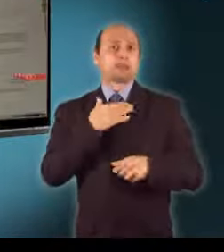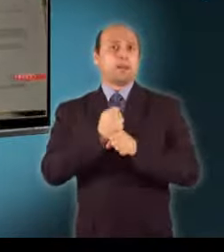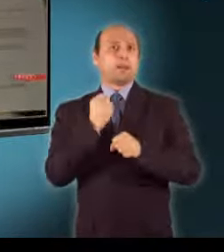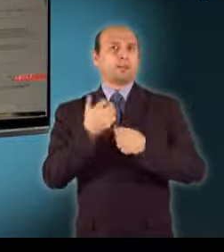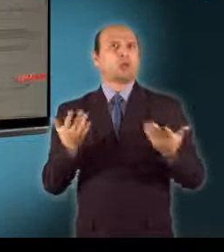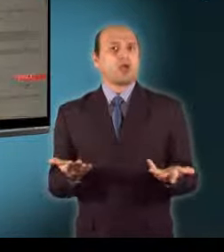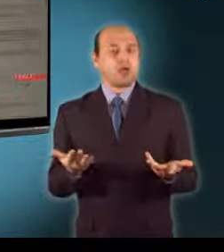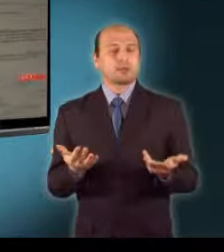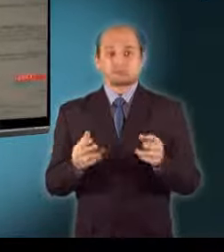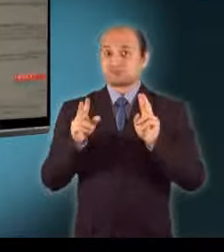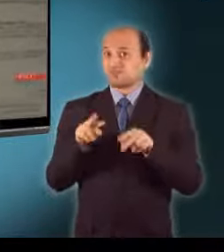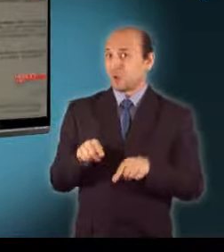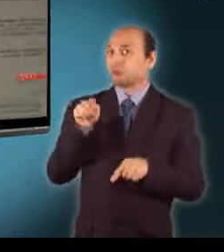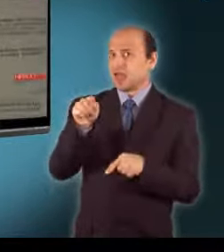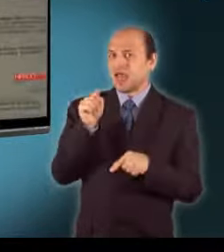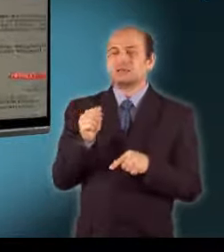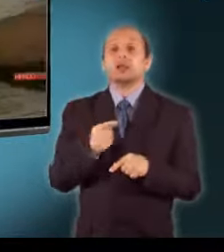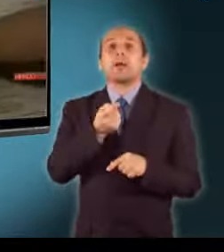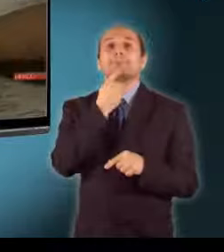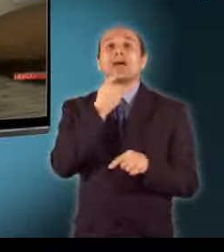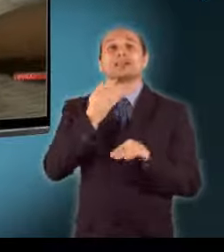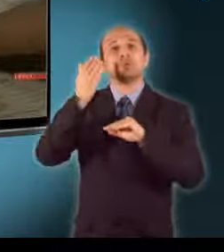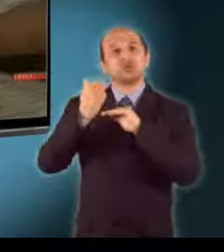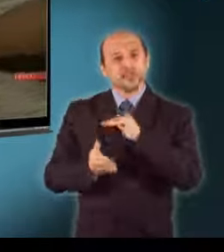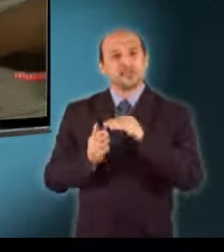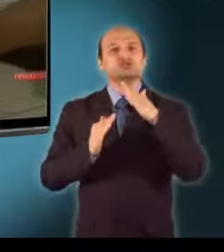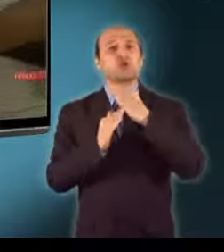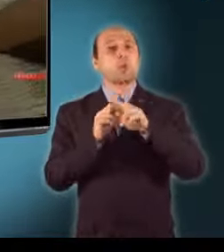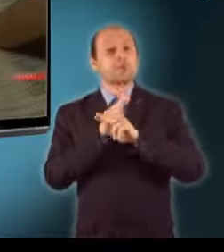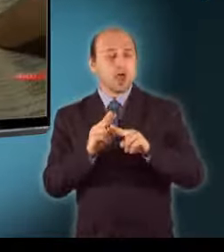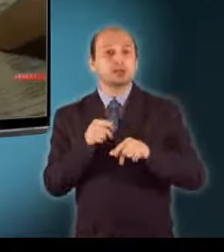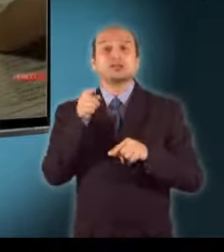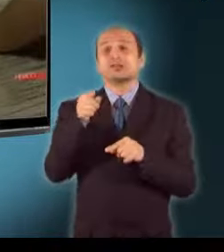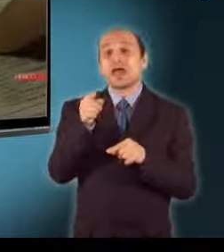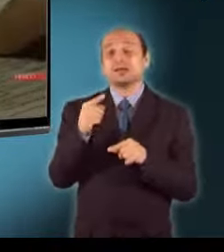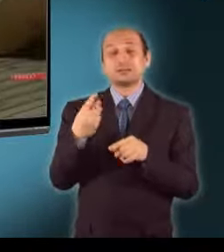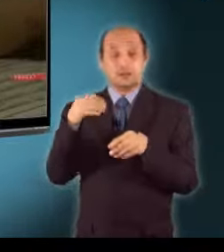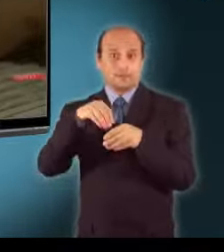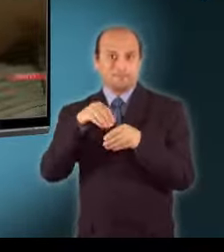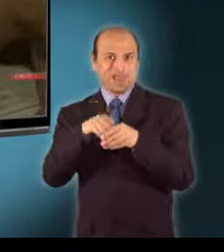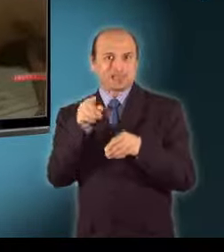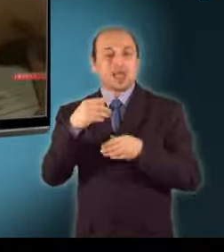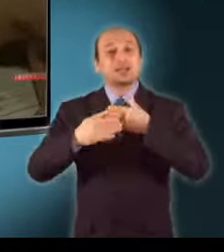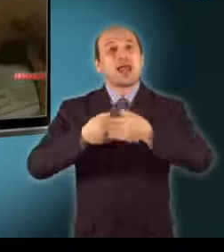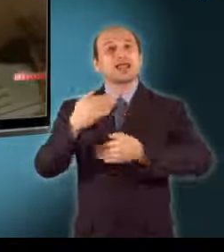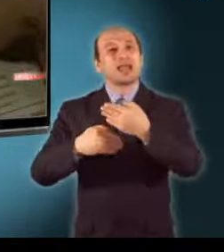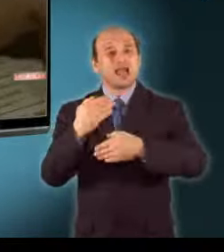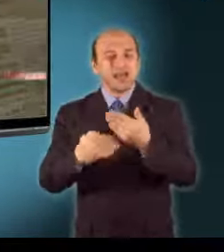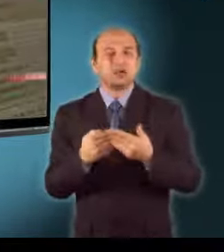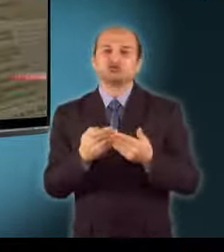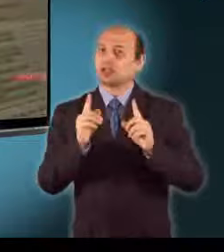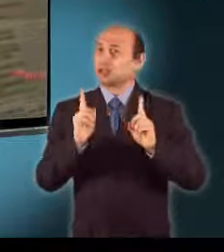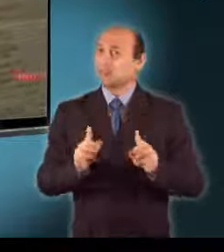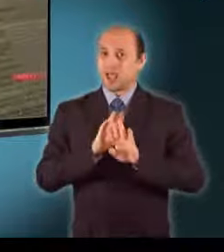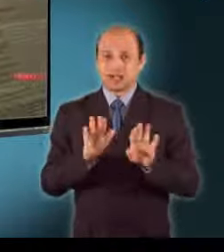Mácius így tart az októberben meghirdetett kilakoltatási türelem, a korábban bajba jutottak végrehajtási eljárásai, nem álltak le. Hetente több